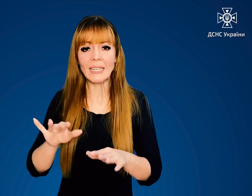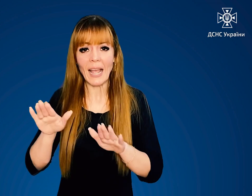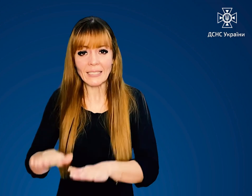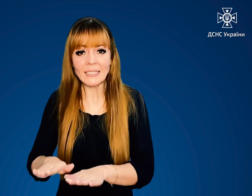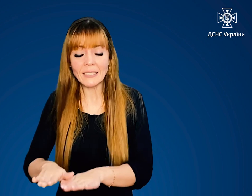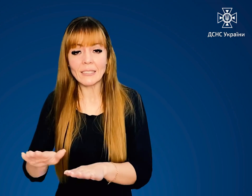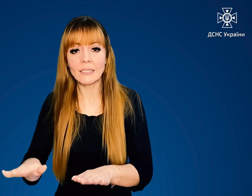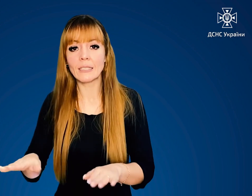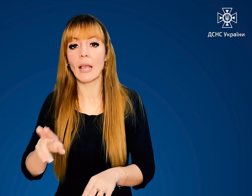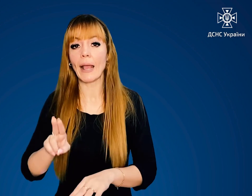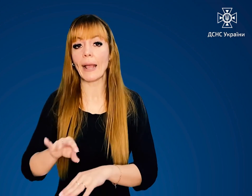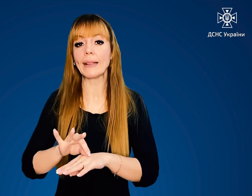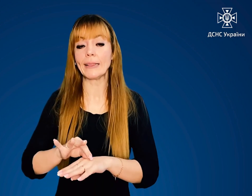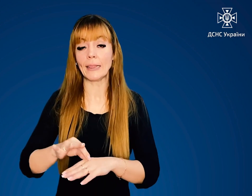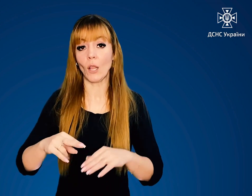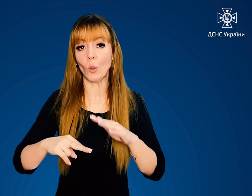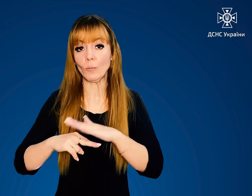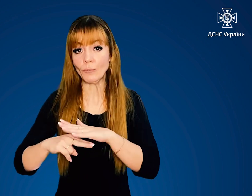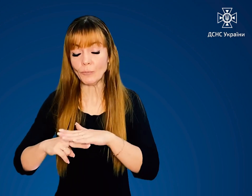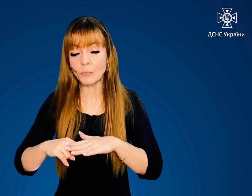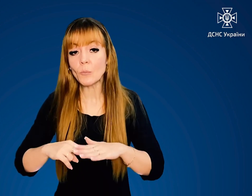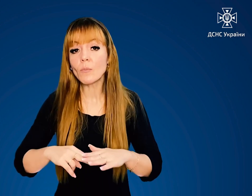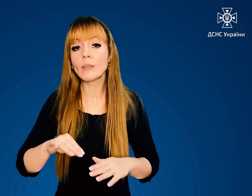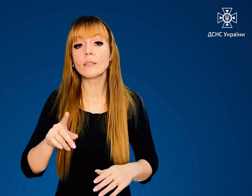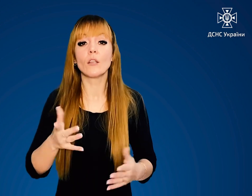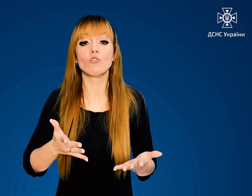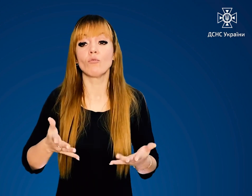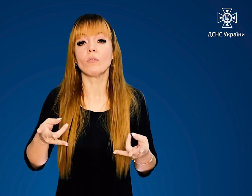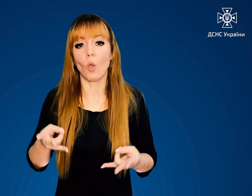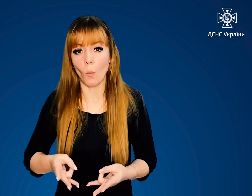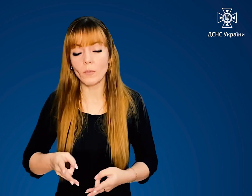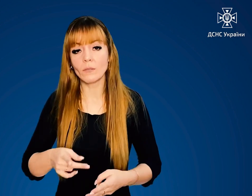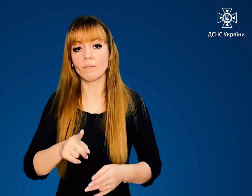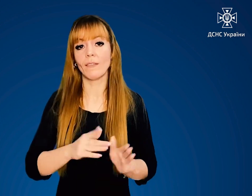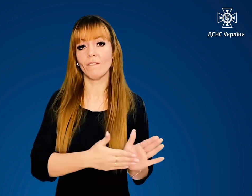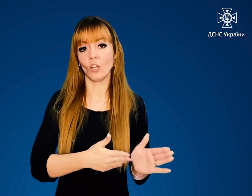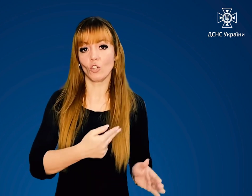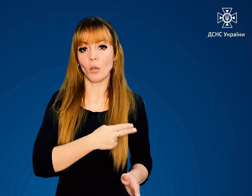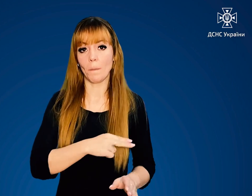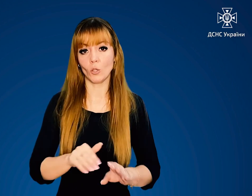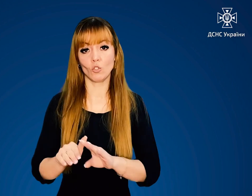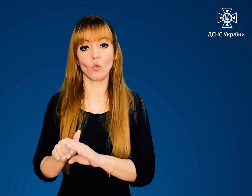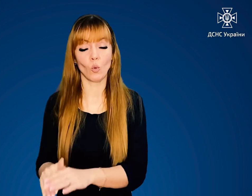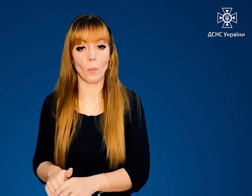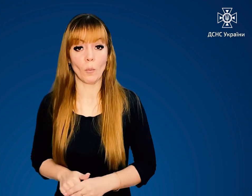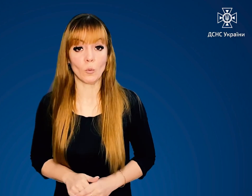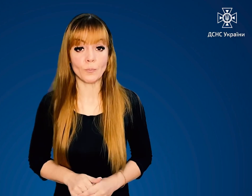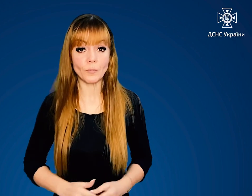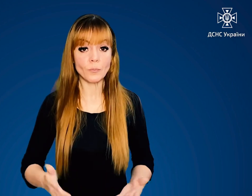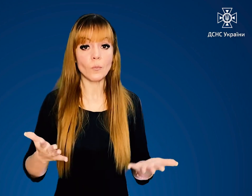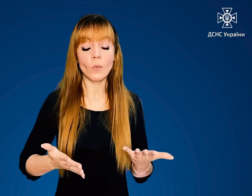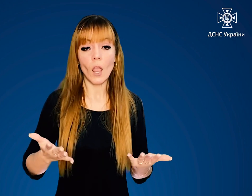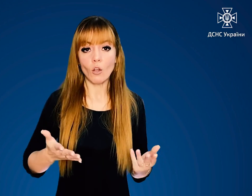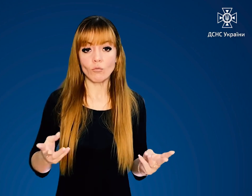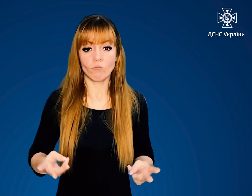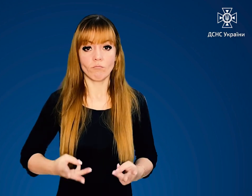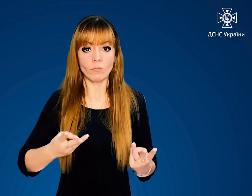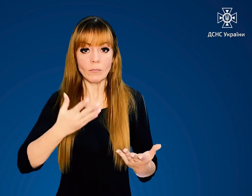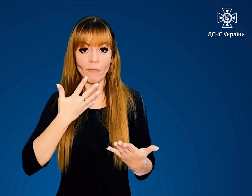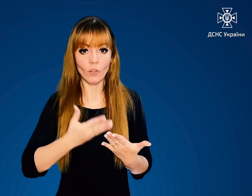щільно притисніть до тіла. За необхідності викличте медичну допомогу. Якщо загорівся ваш